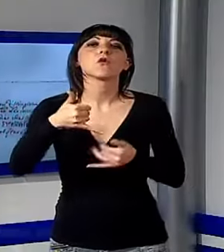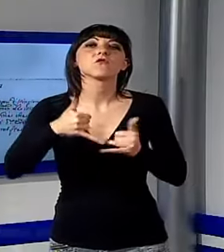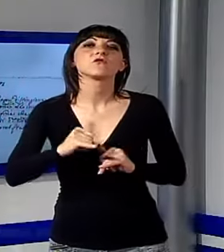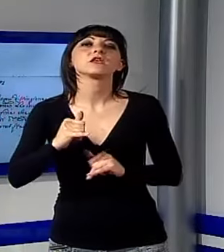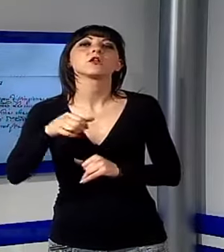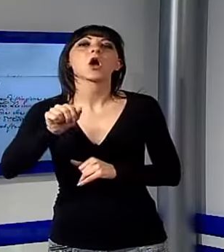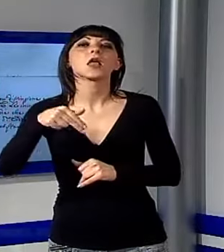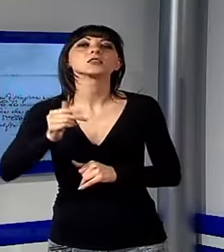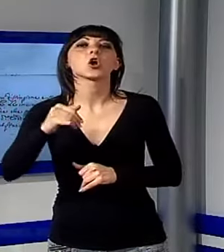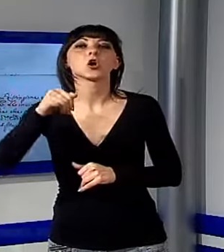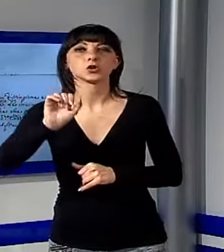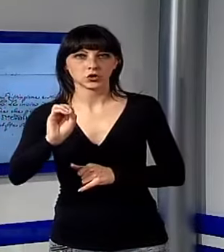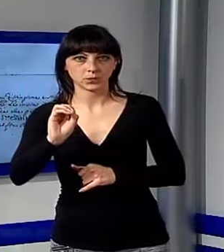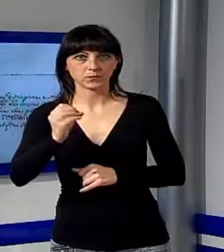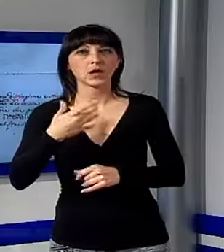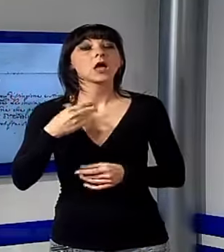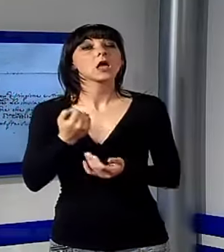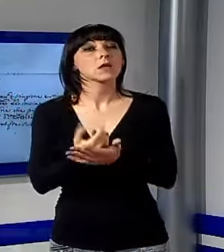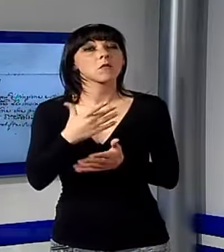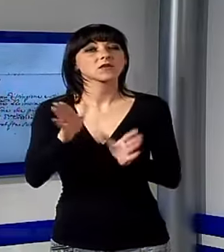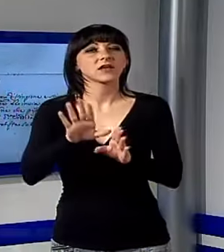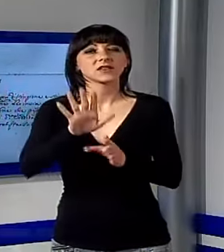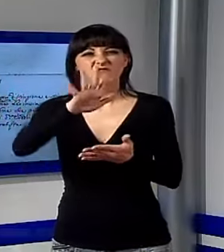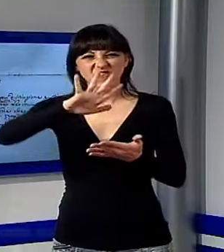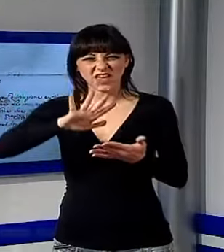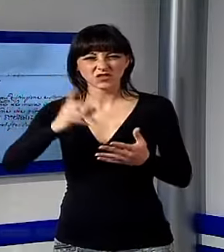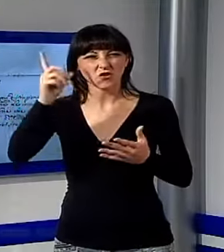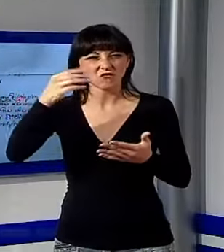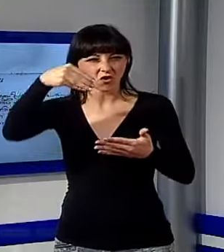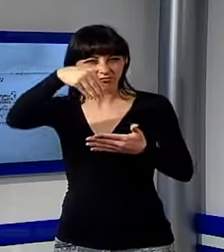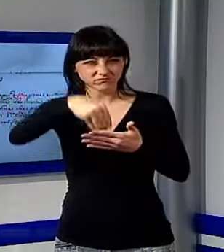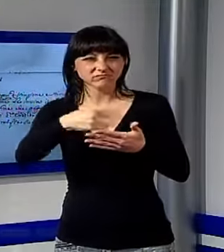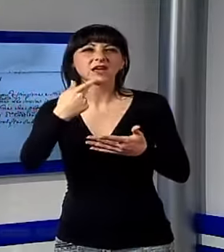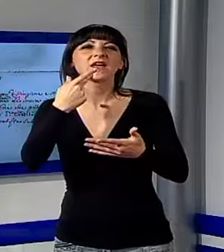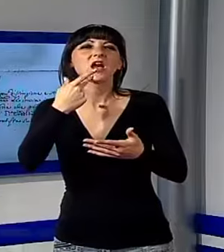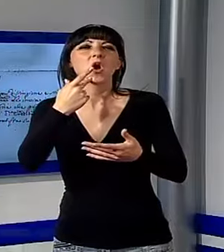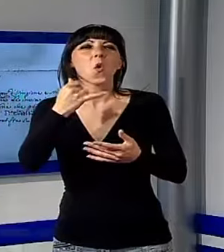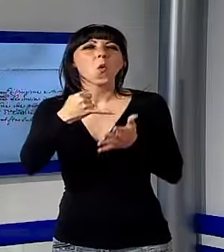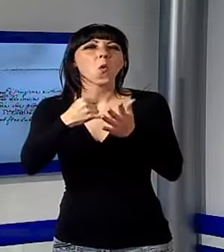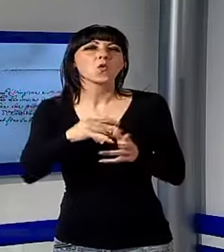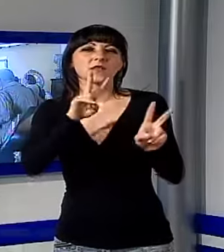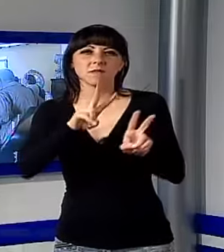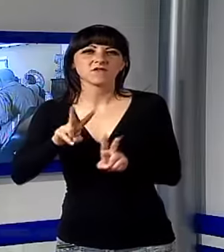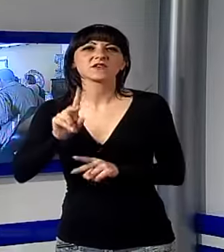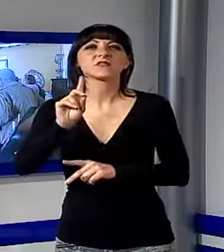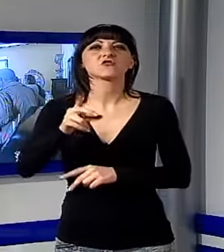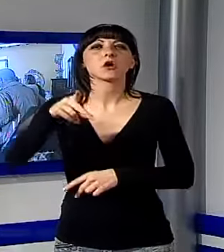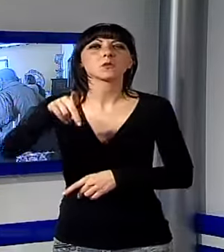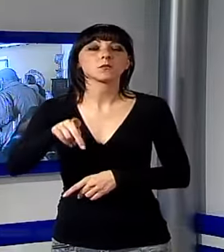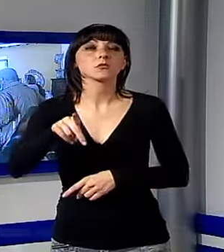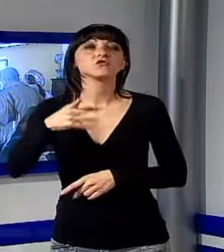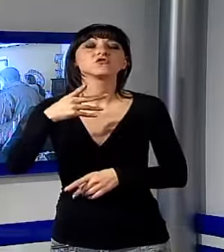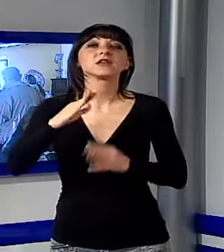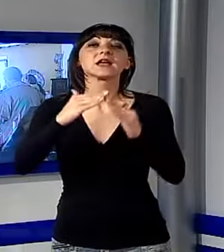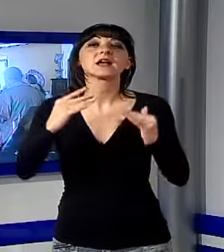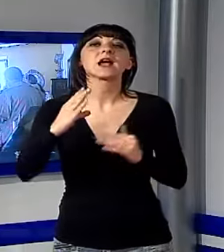importanza le lastre originali in vetro delle foto scattate in occasione dell'ultima visita di Giacomo Puccini a Celle il